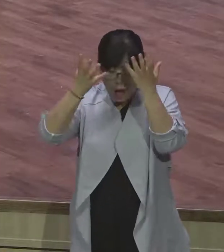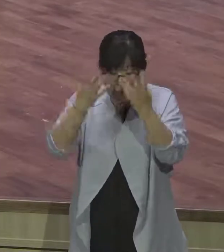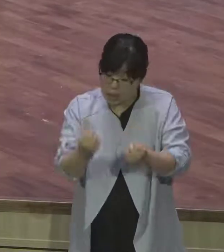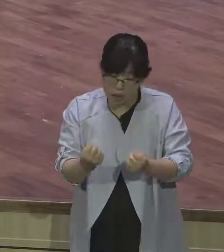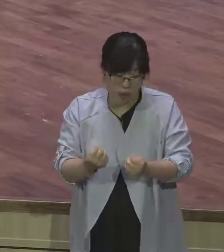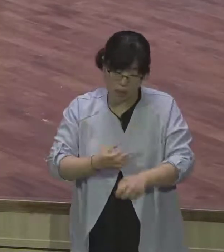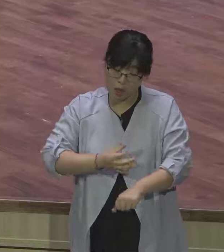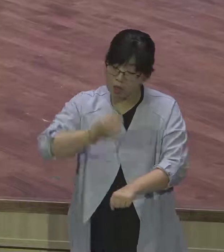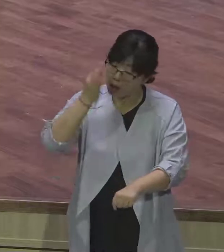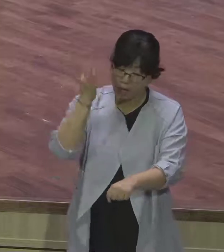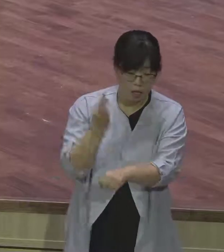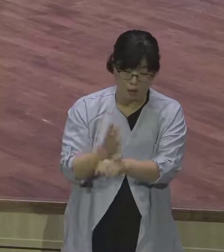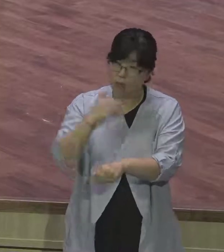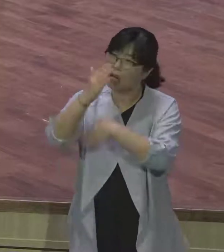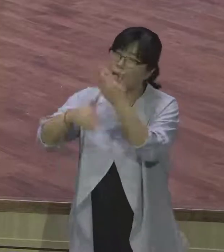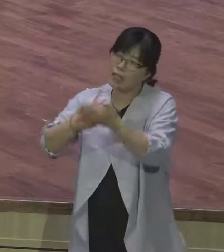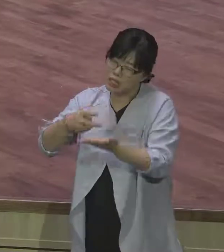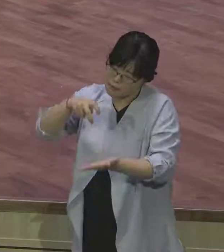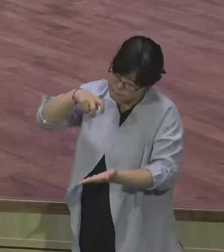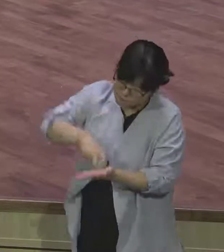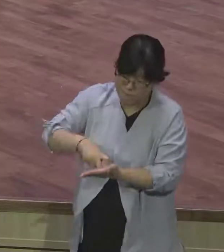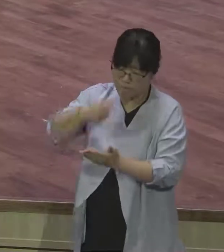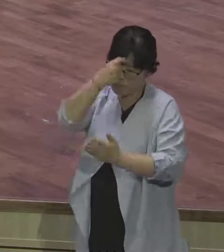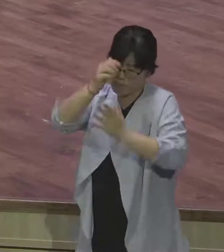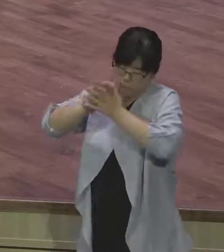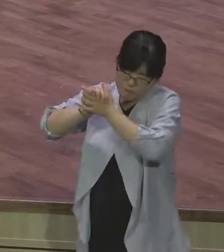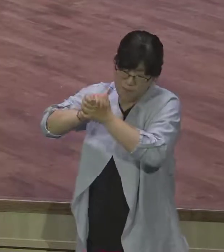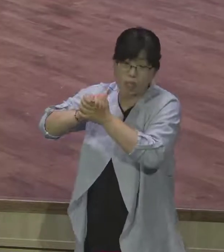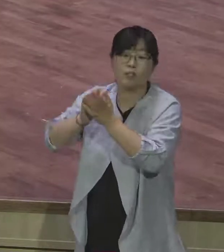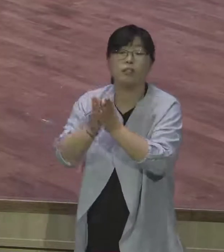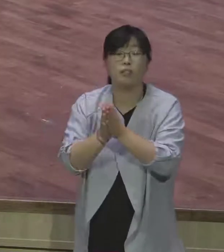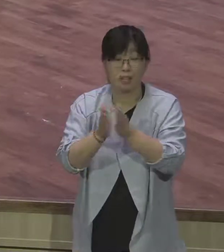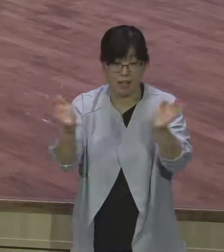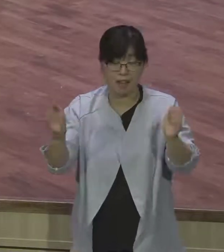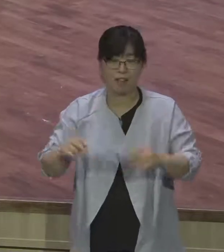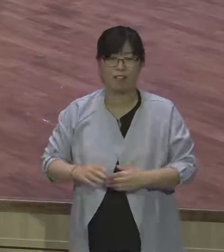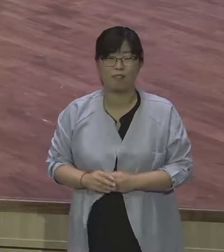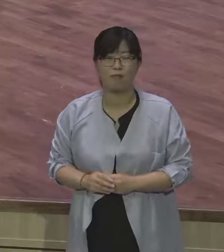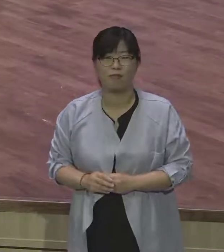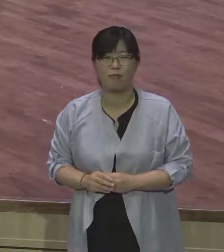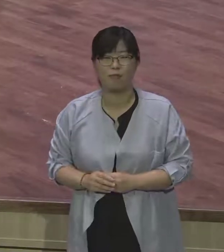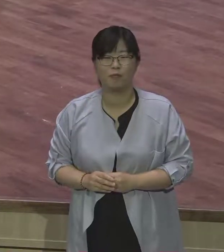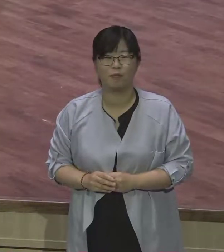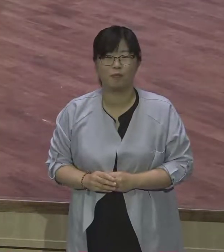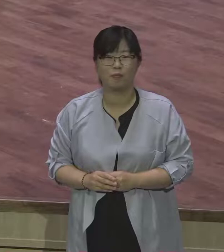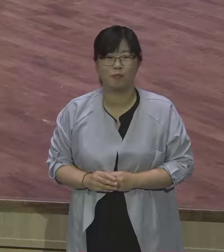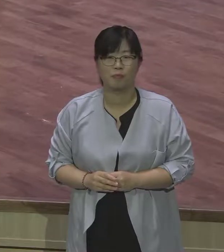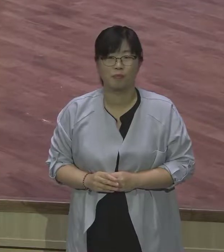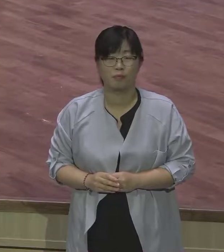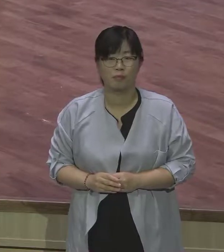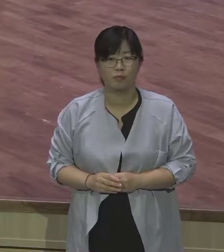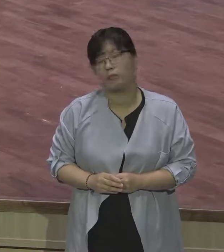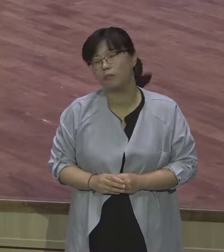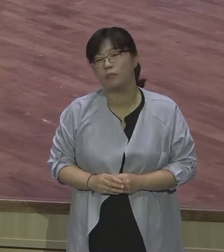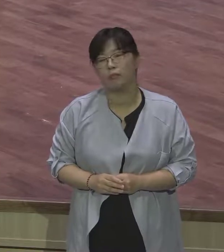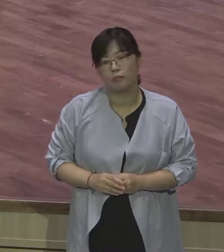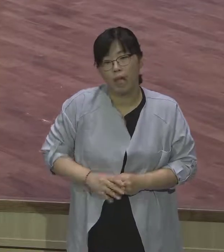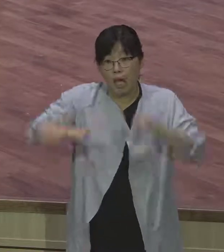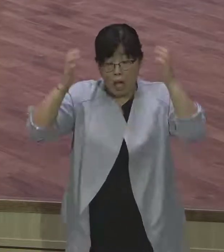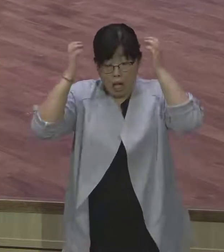우리에게 연단이 온다 이 말은 무슨 말이에요? 내게 지금 얼음이 왔다, 아픔이 왔다 이 말은